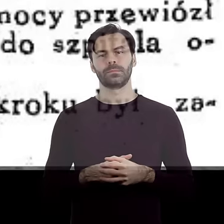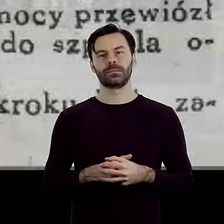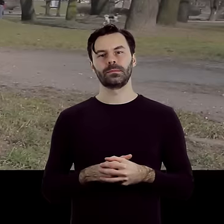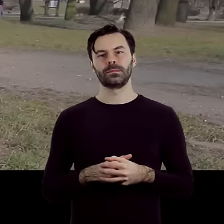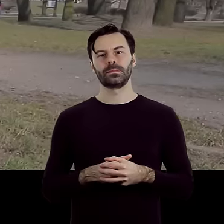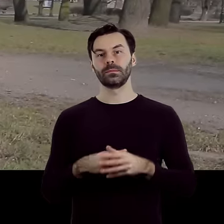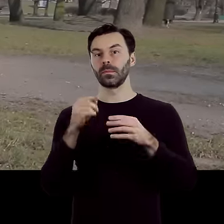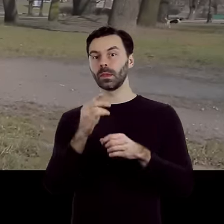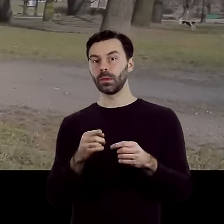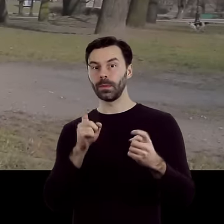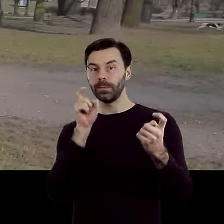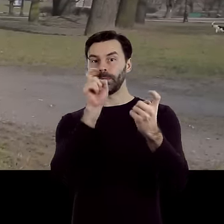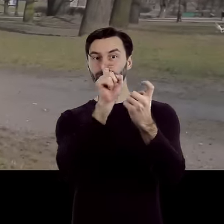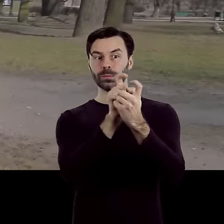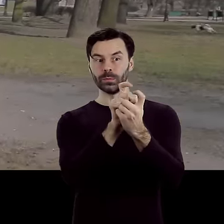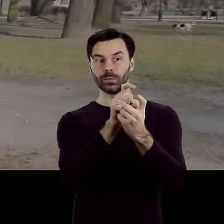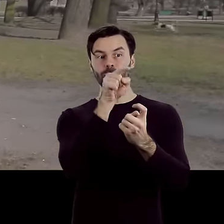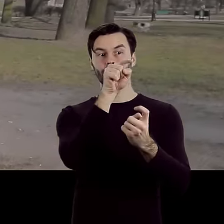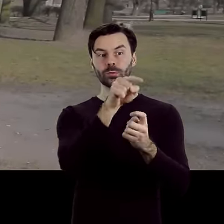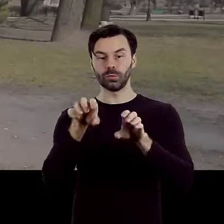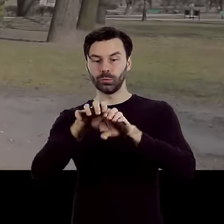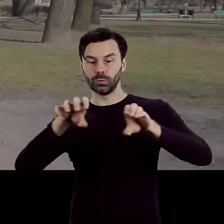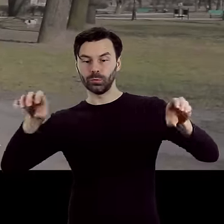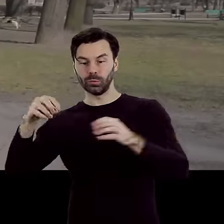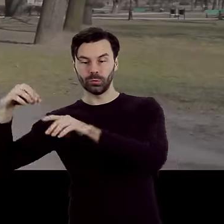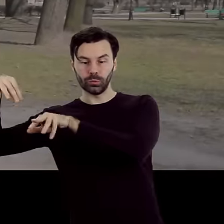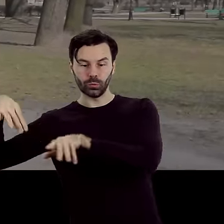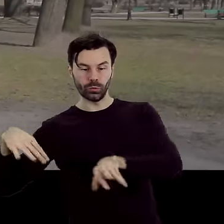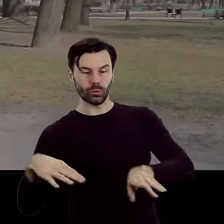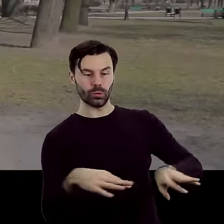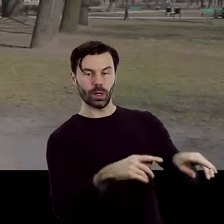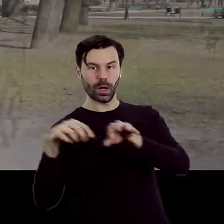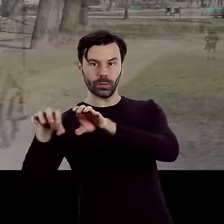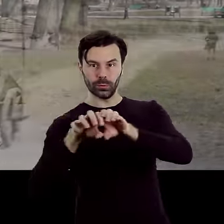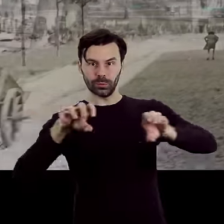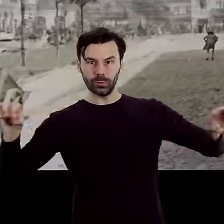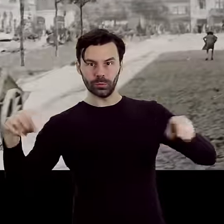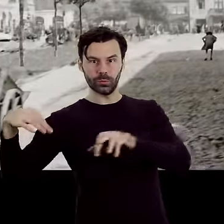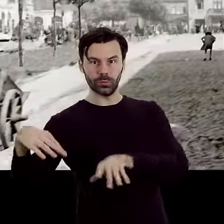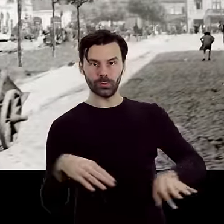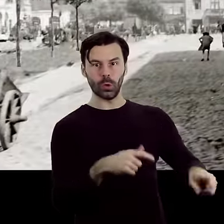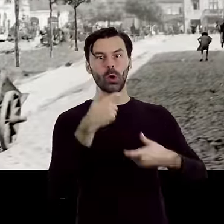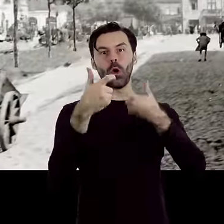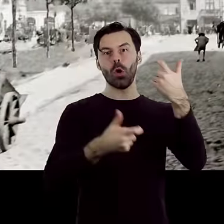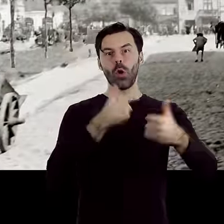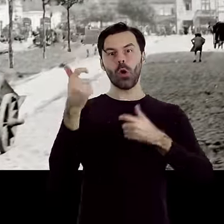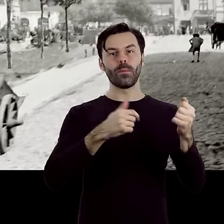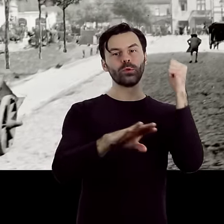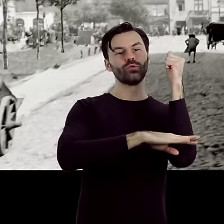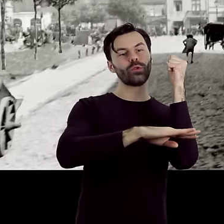Naprzeciwko, po zakryciu pełnego ścieków kanału łódki między Nowomiejską a Wschodnią, stworzono pasaż z drzewami i ławeczkami.